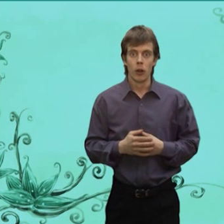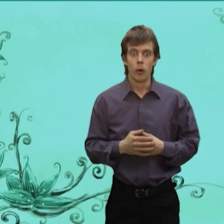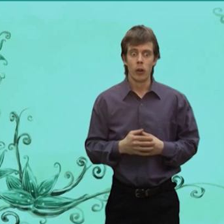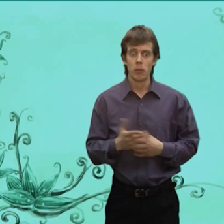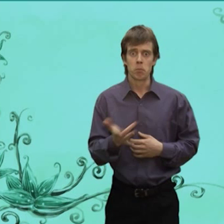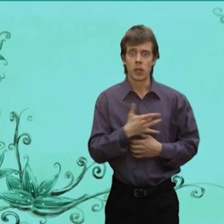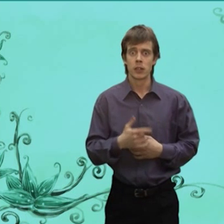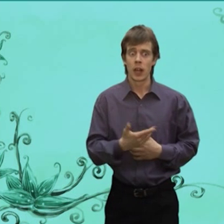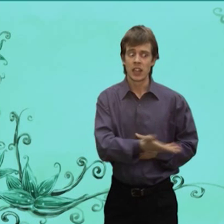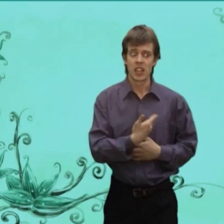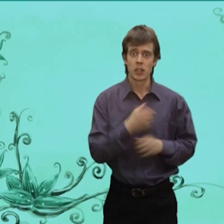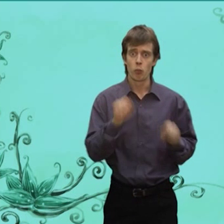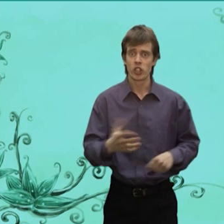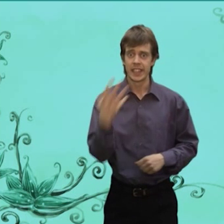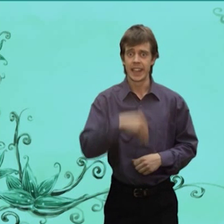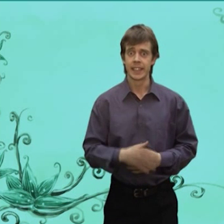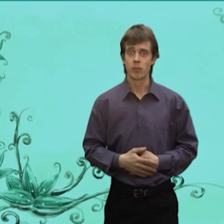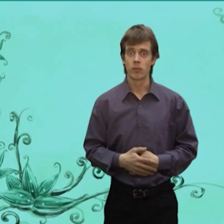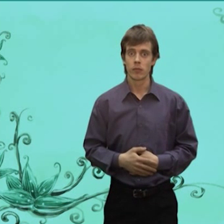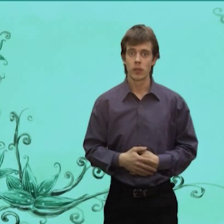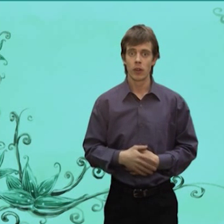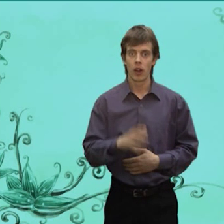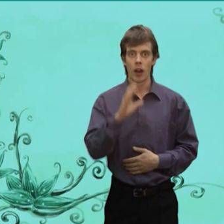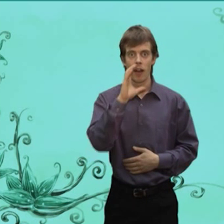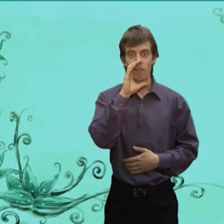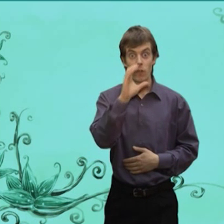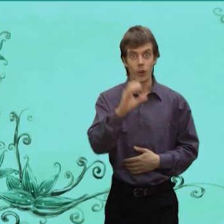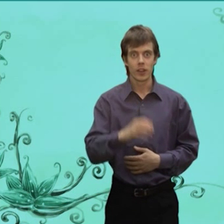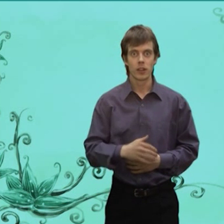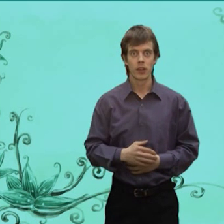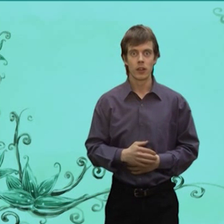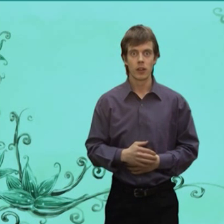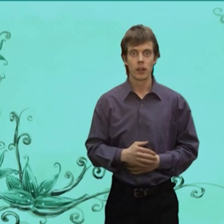Пожалуй Он и до нас Доберется Волк